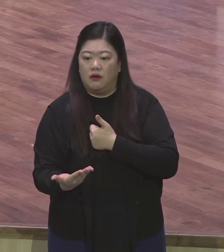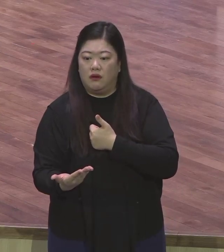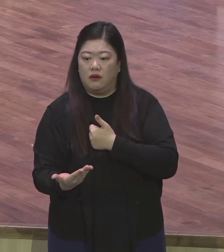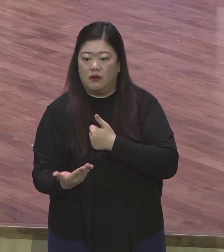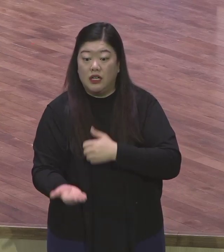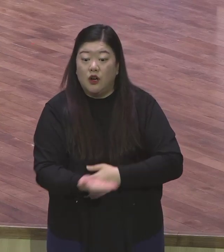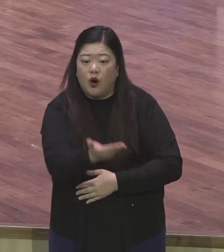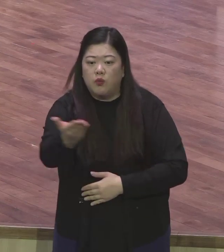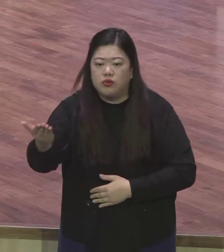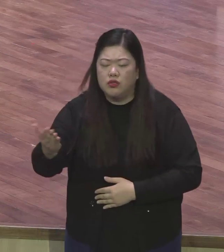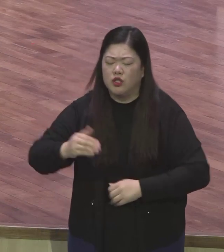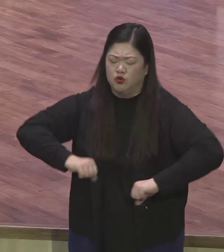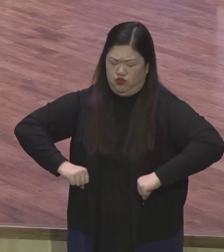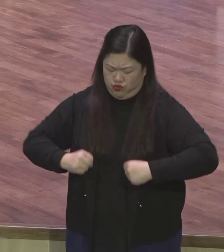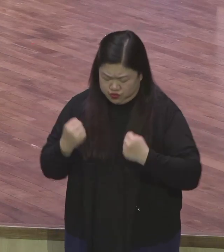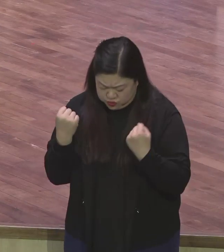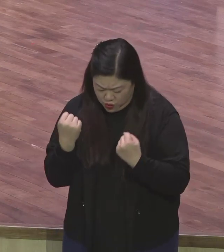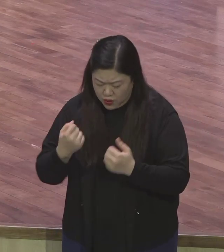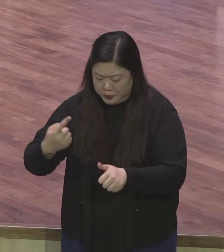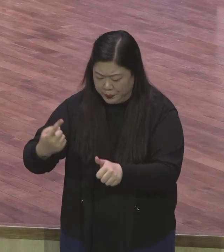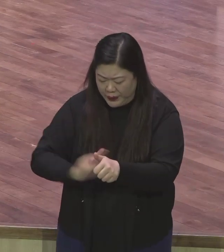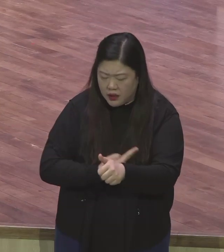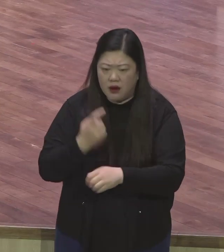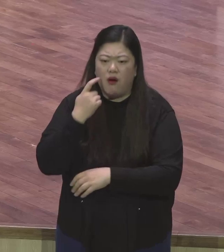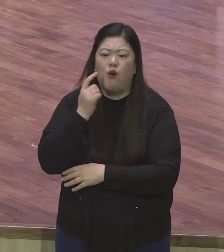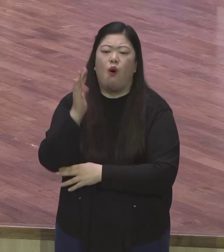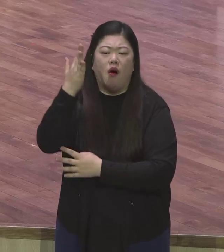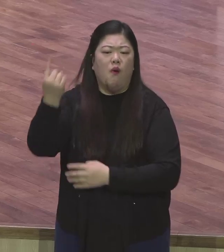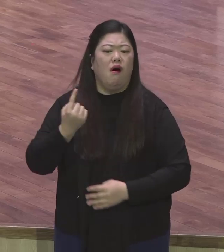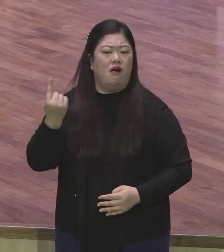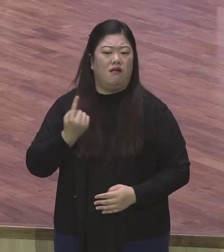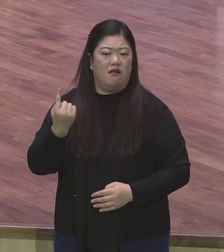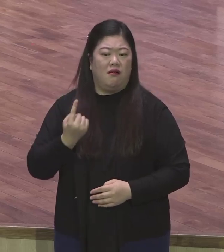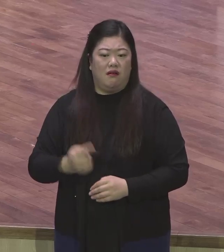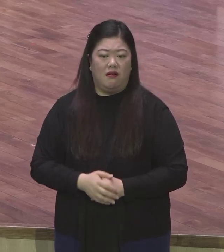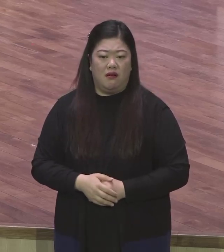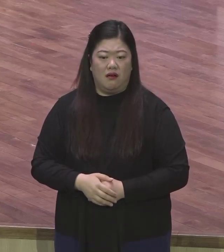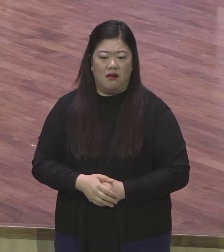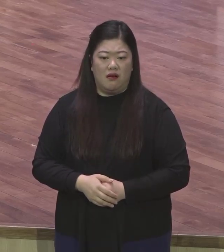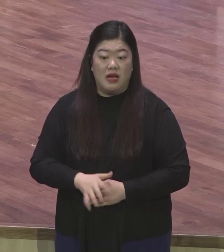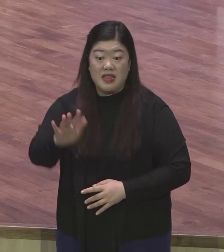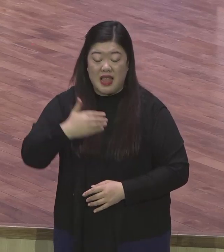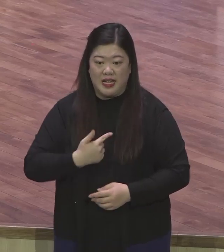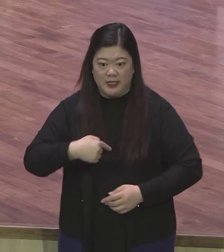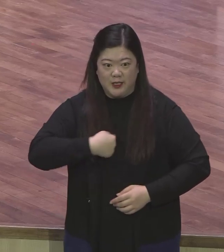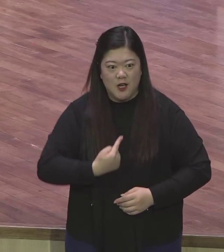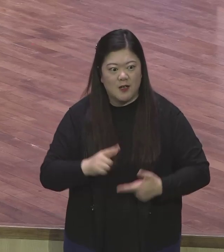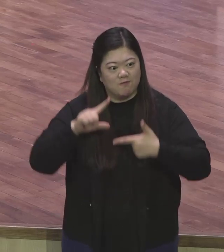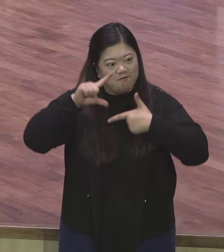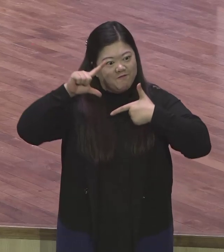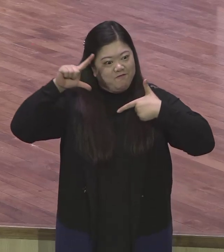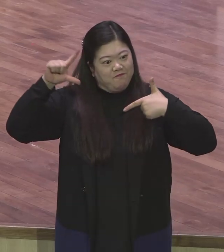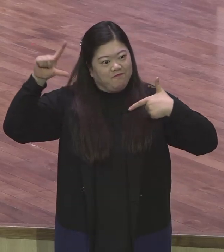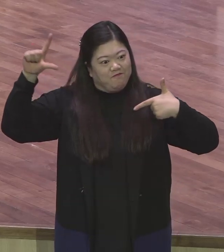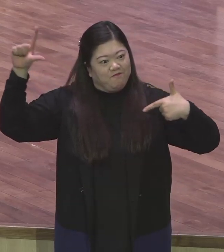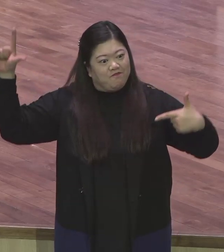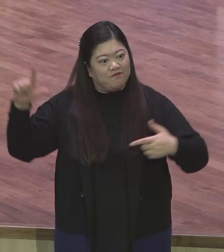순종하면 말투명 순종하면 그리 되어뿐단 말이에요 하나님이 높인단 말이에요 하나님이 내가 높아지려면 안된단 말이에요 우리